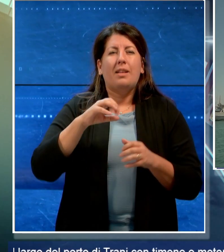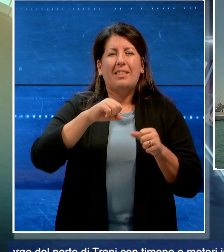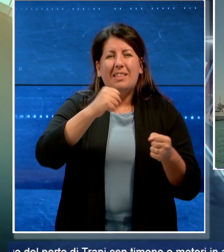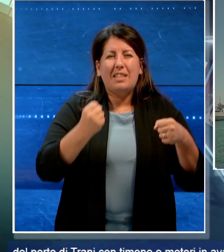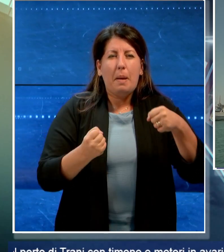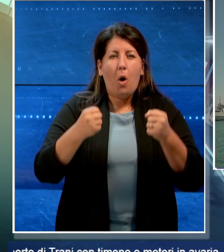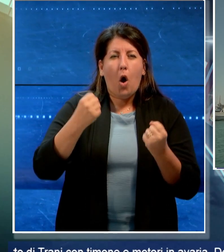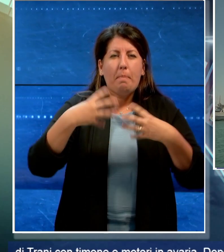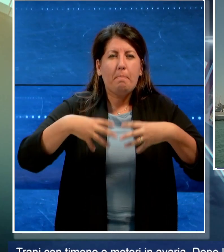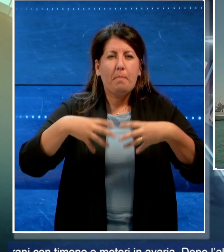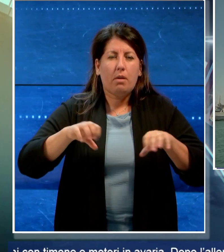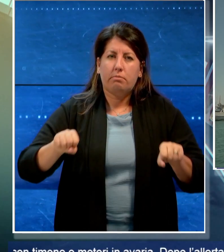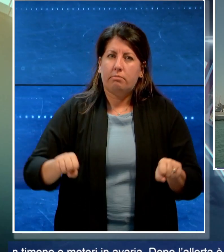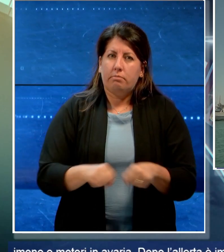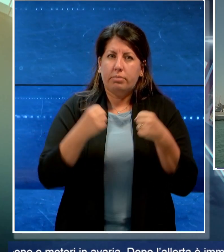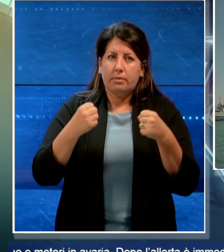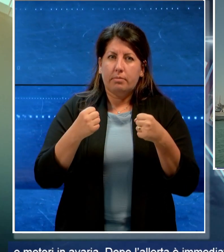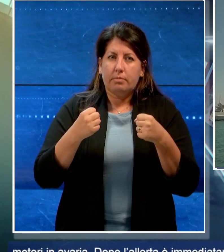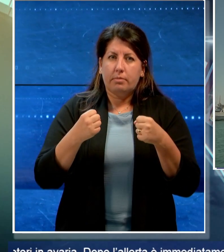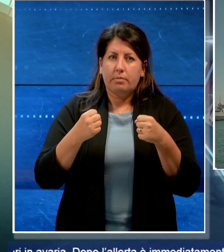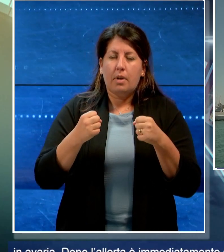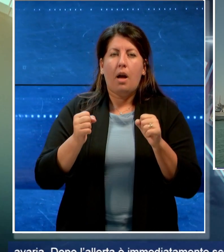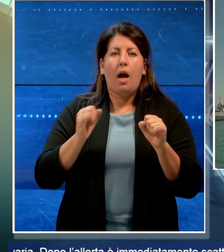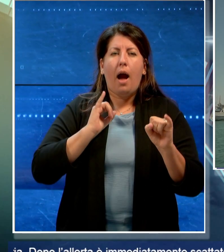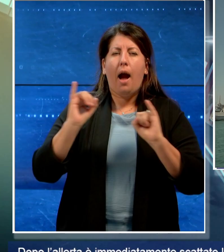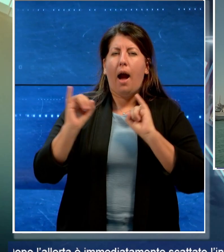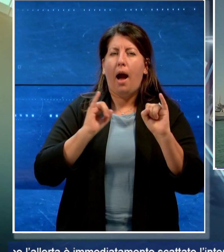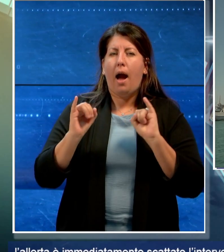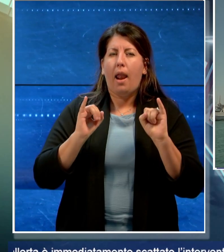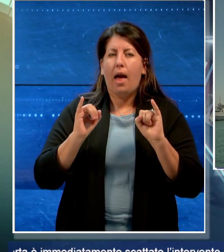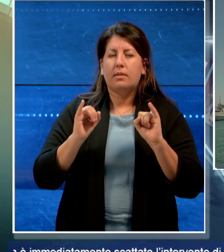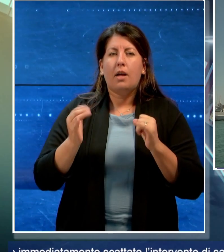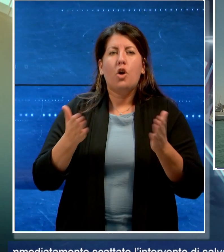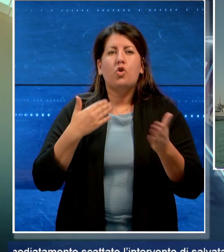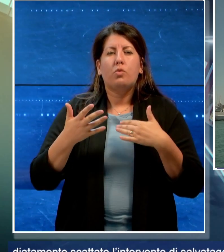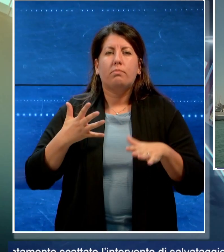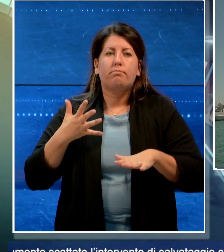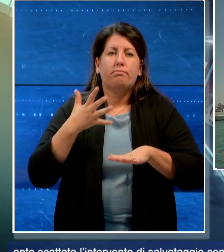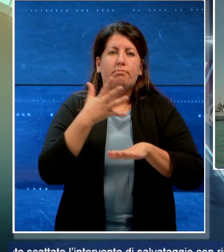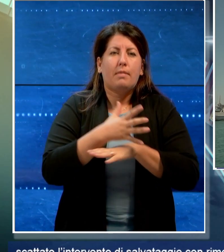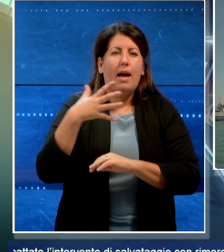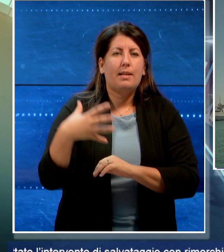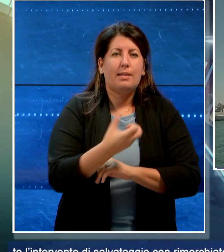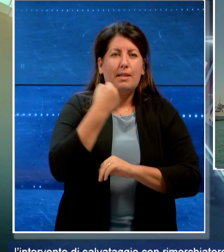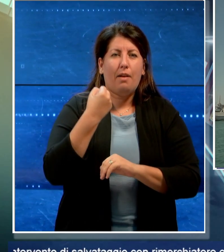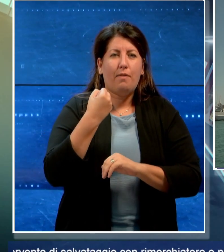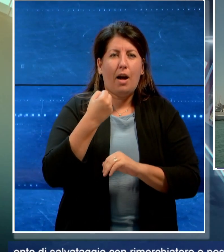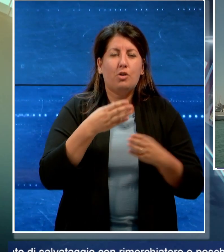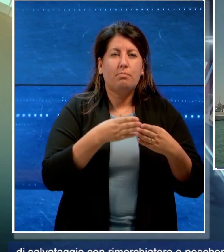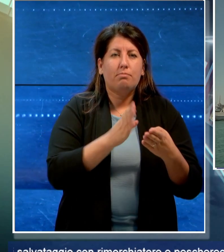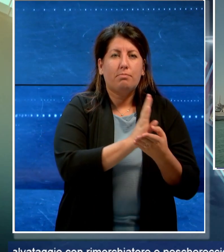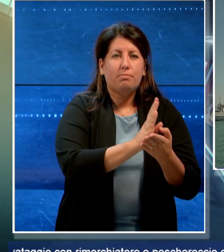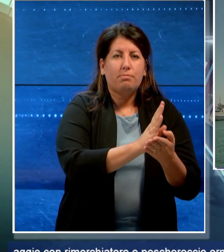avaria. Dopo l'allerta è immediatamente scattato l'intervento di salvataggio con rimorchiatore e